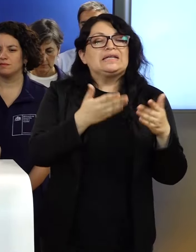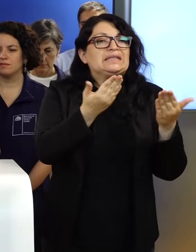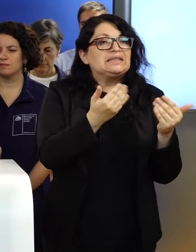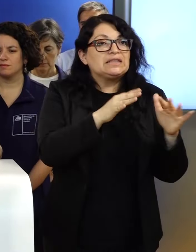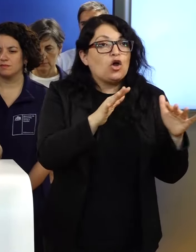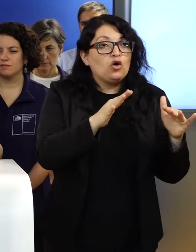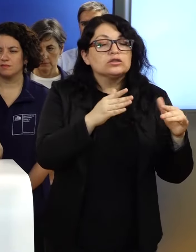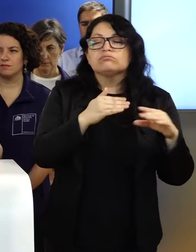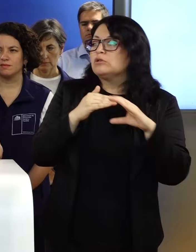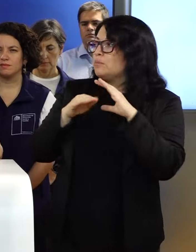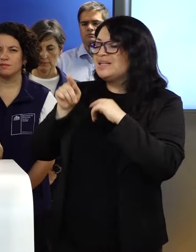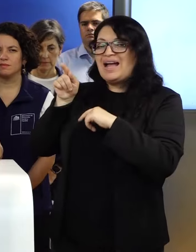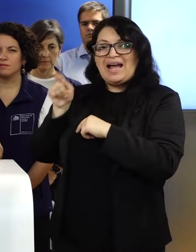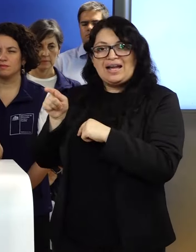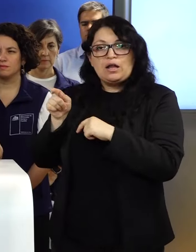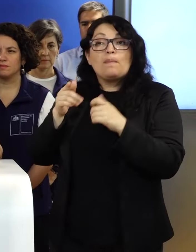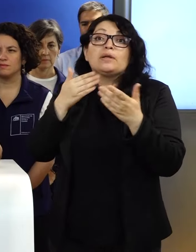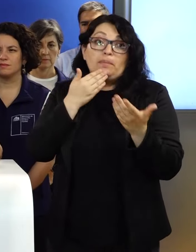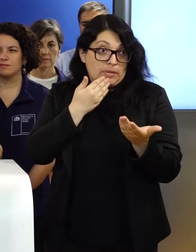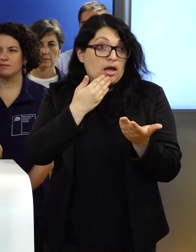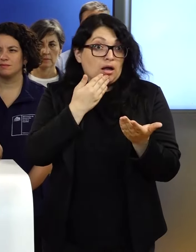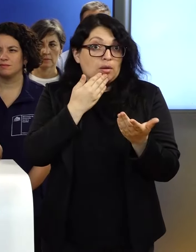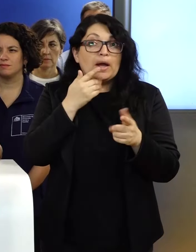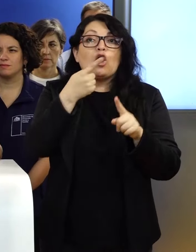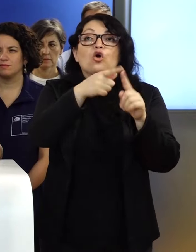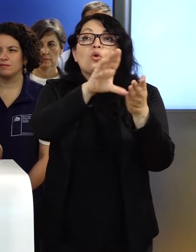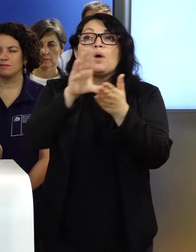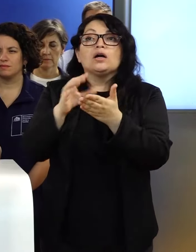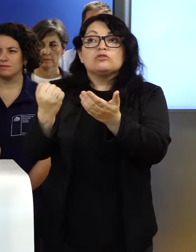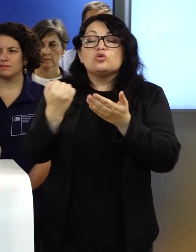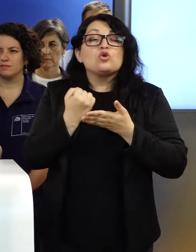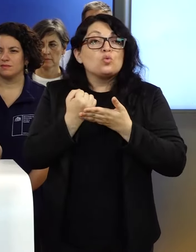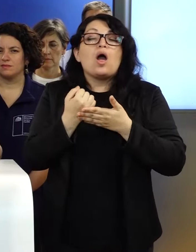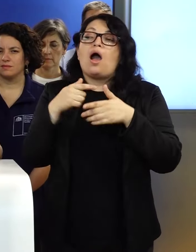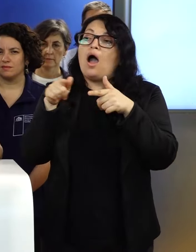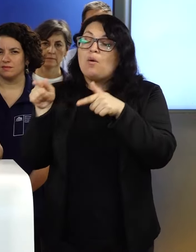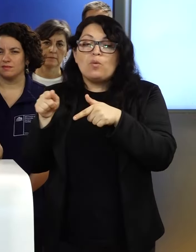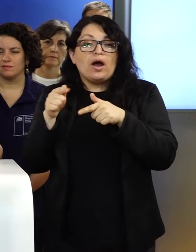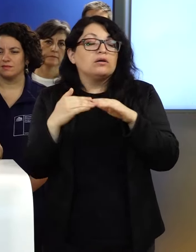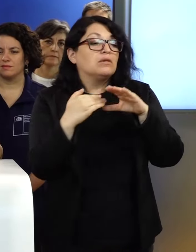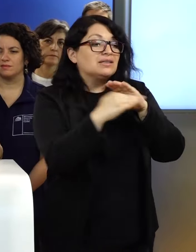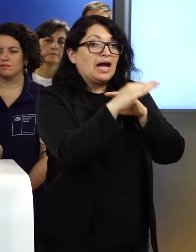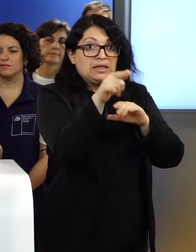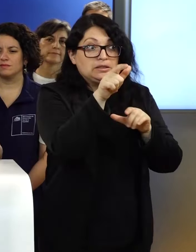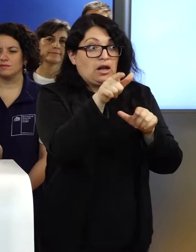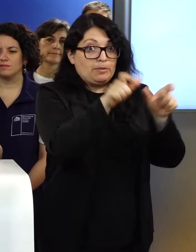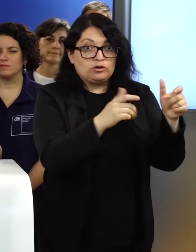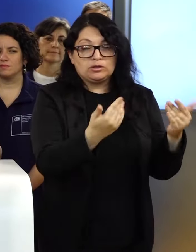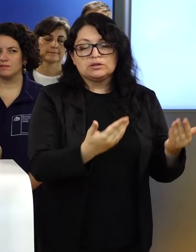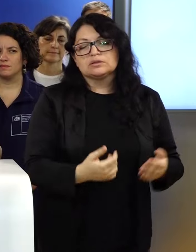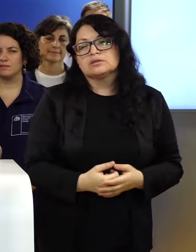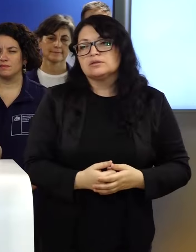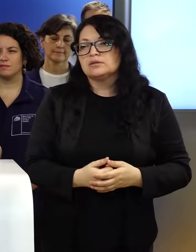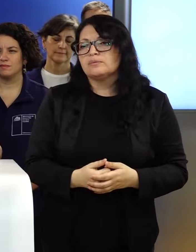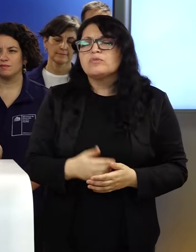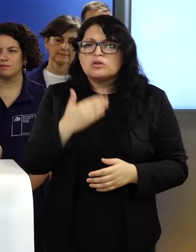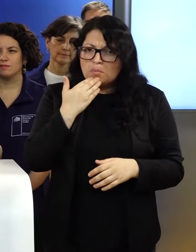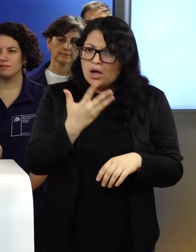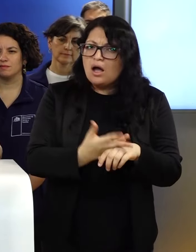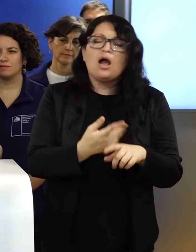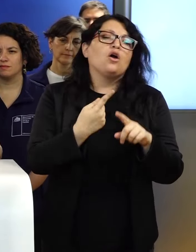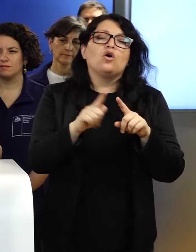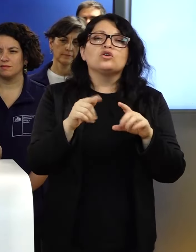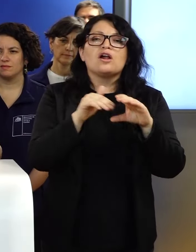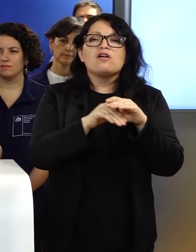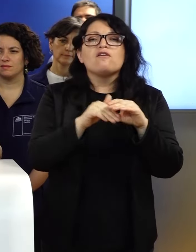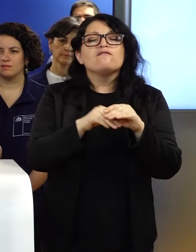llegar esos requerimientos y que la ayuda internacional se dirija a las necesidades que tenemos. Tenemos además un apoyo desde el